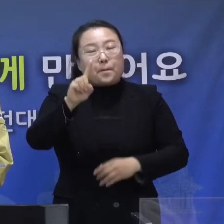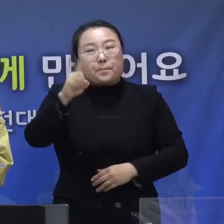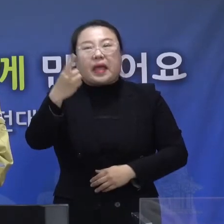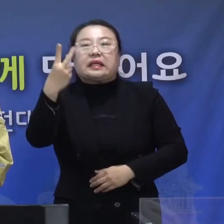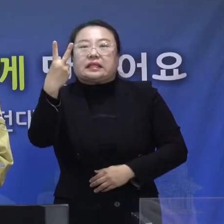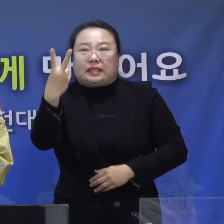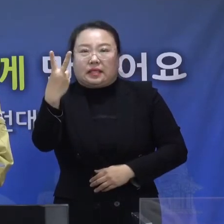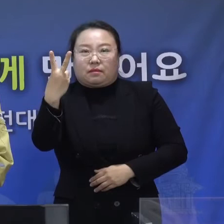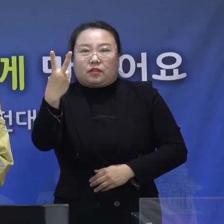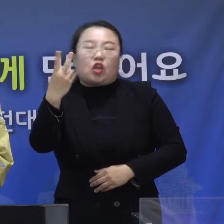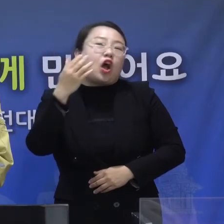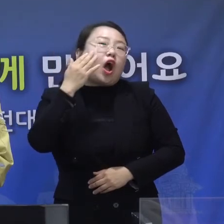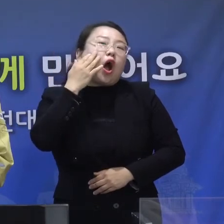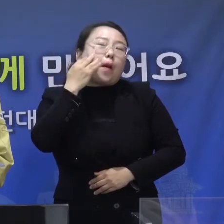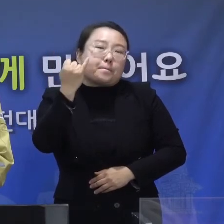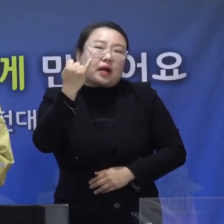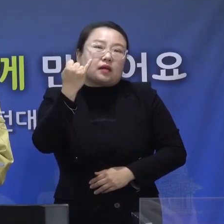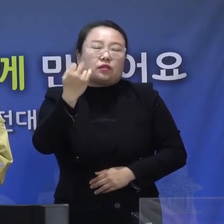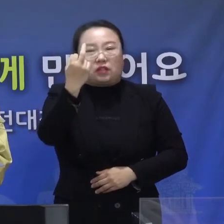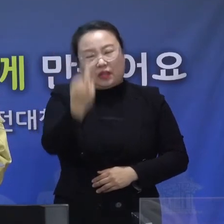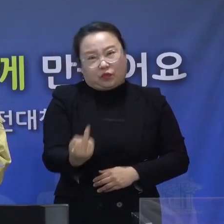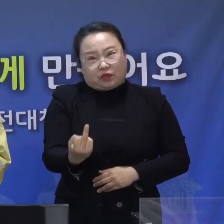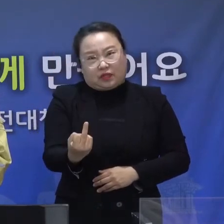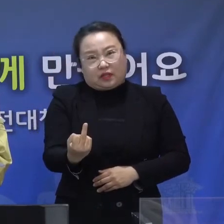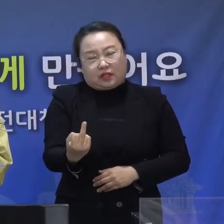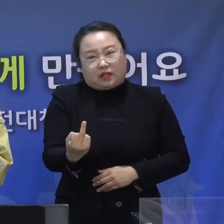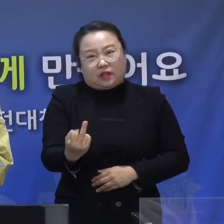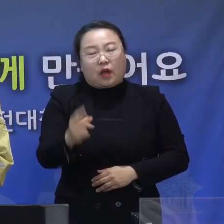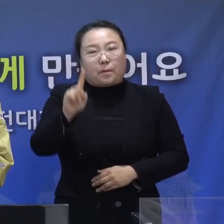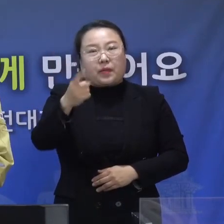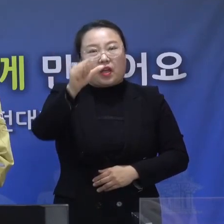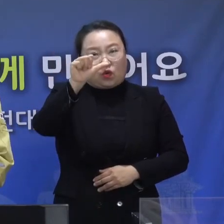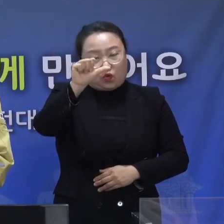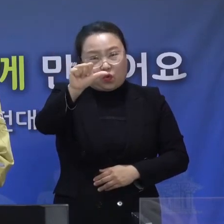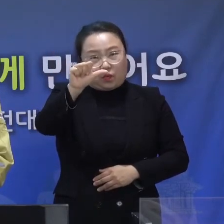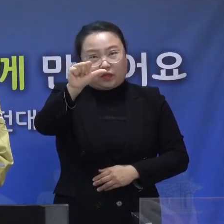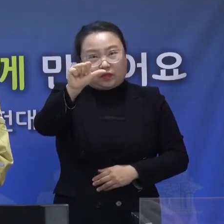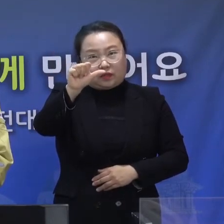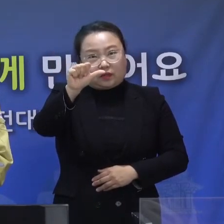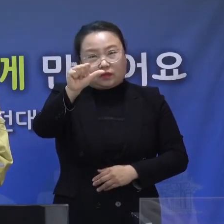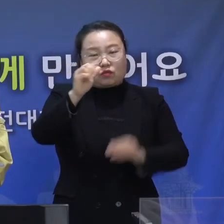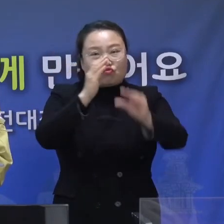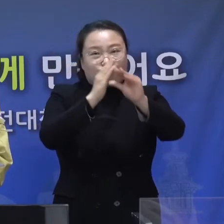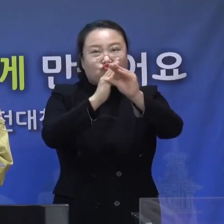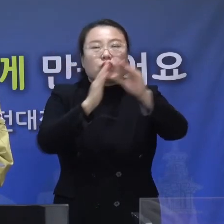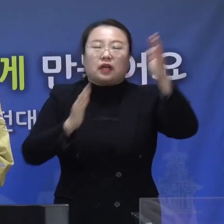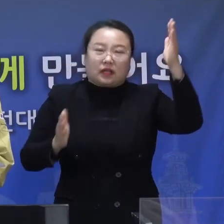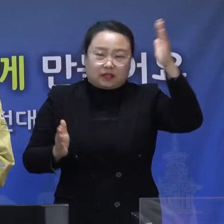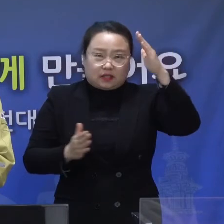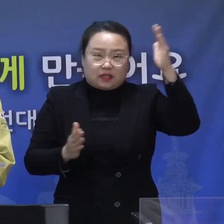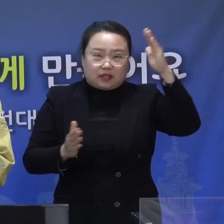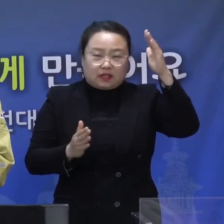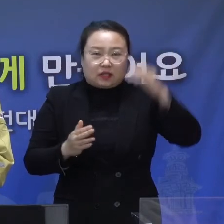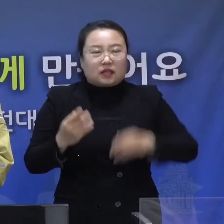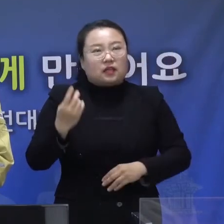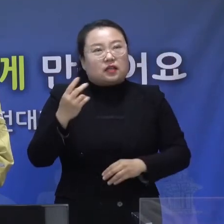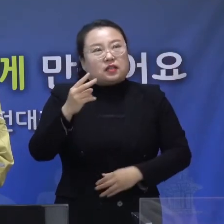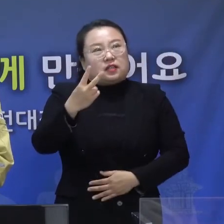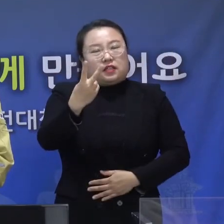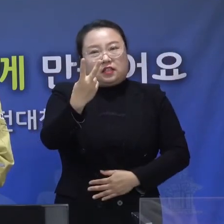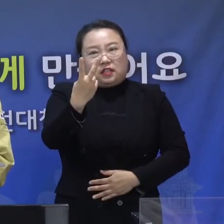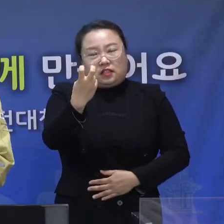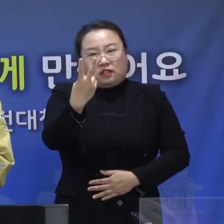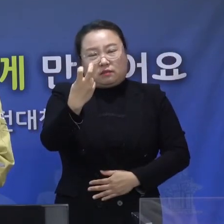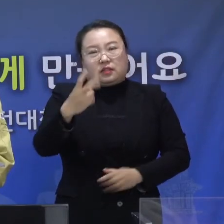어머니와 남동생이고 105번 확진자는 여중생으로서 지난 21일 102번